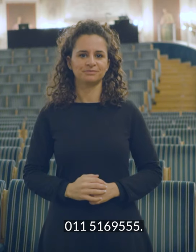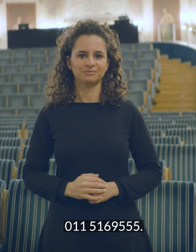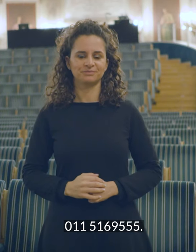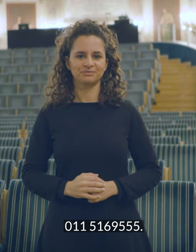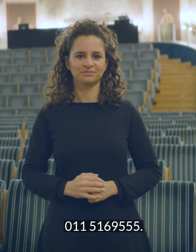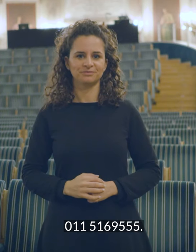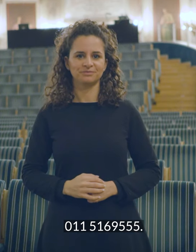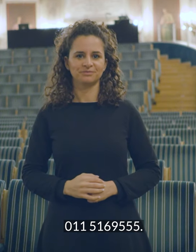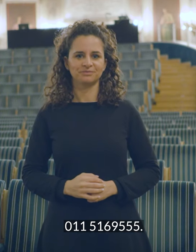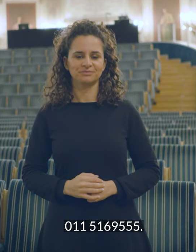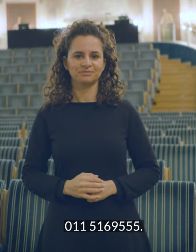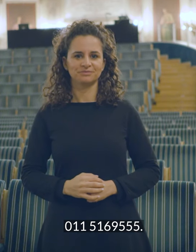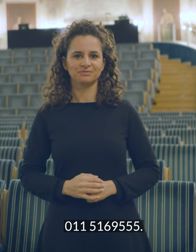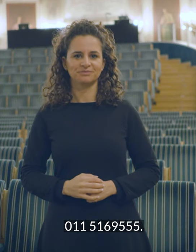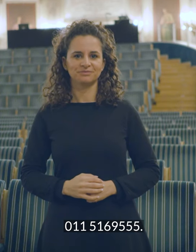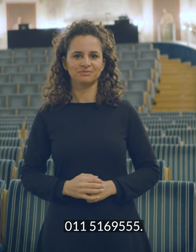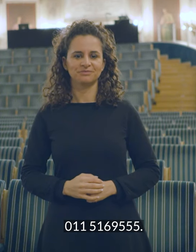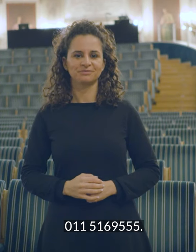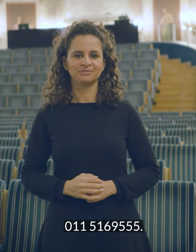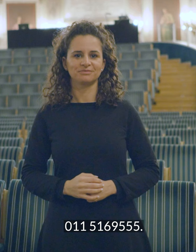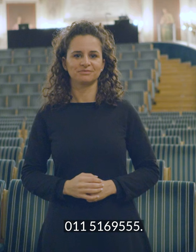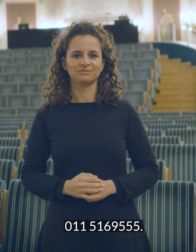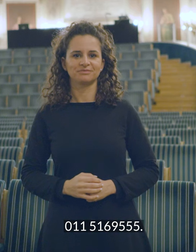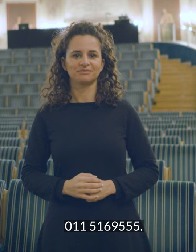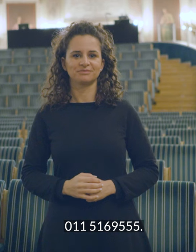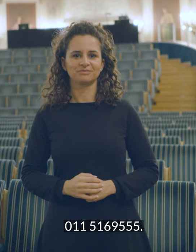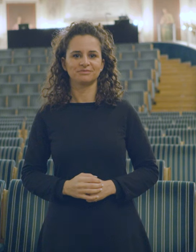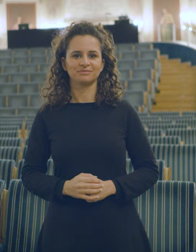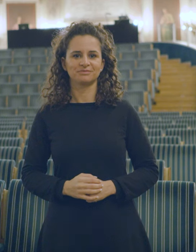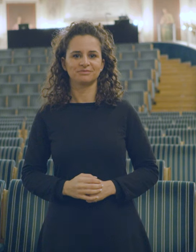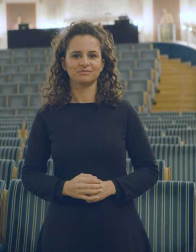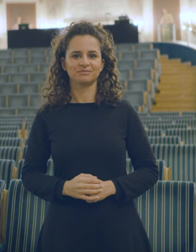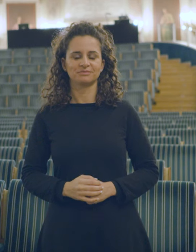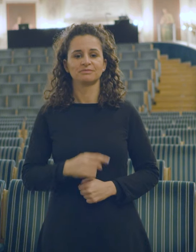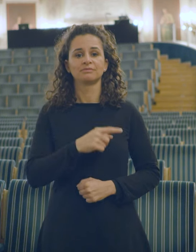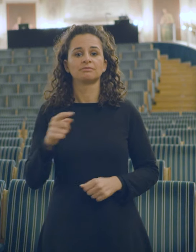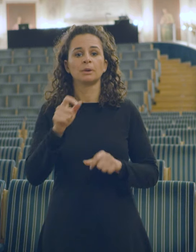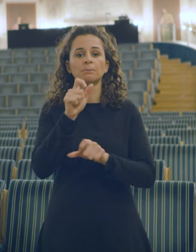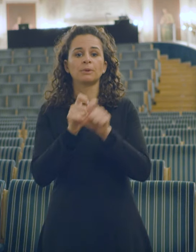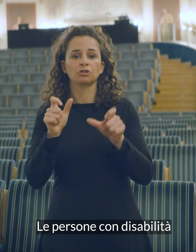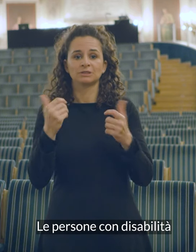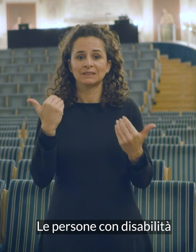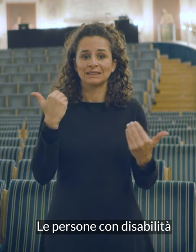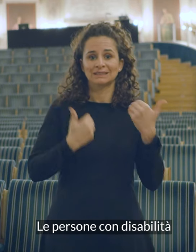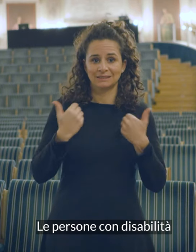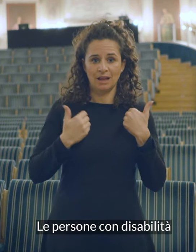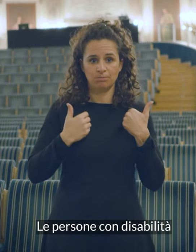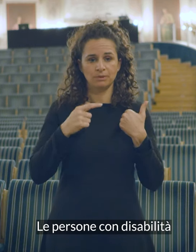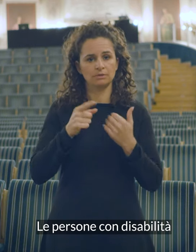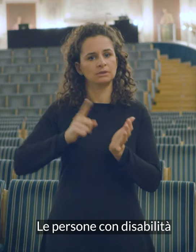-5169-555. Le persone con disabilità